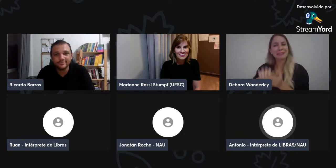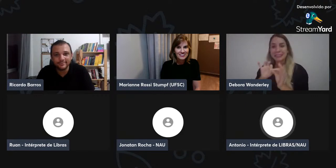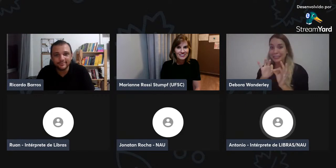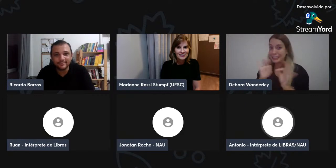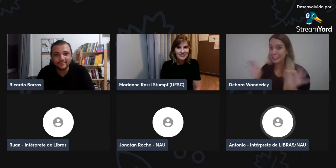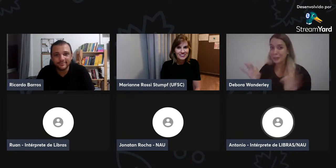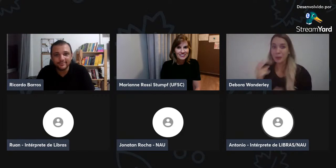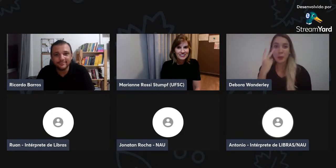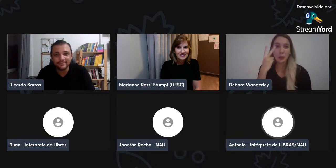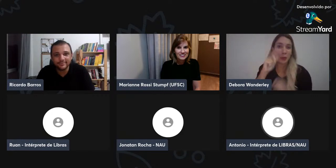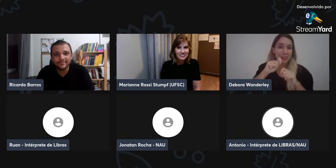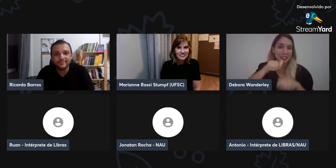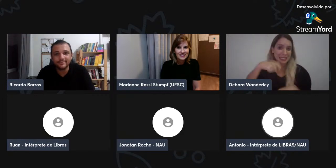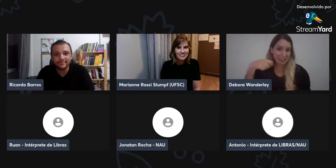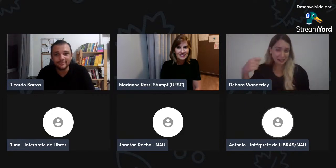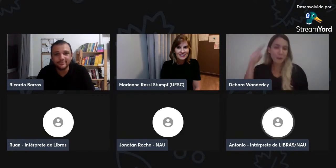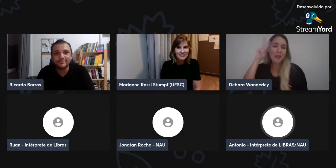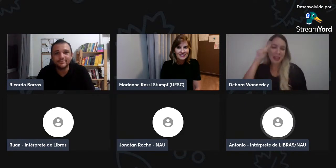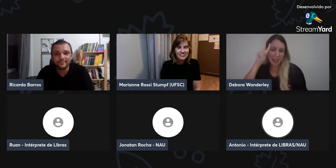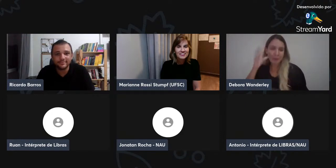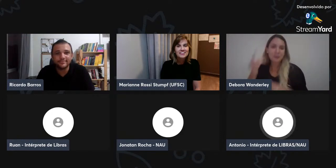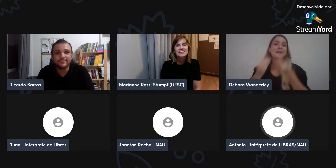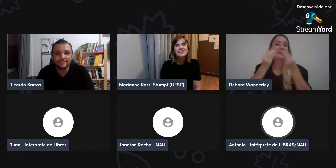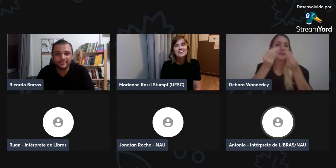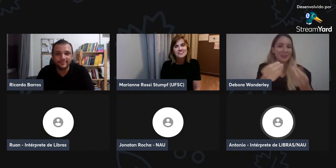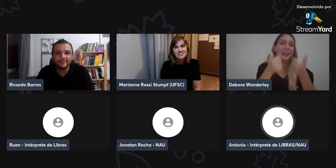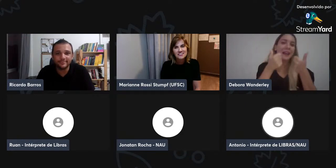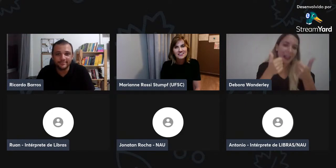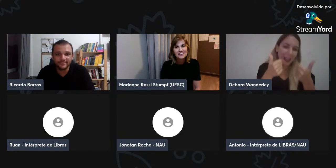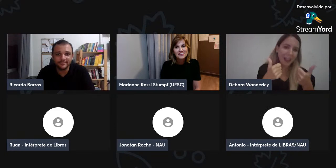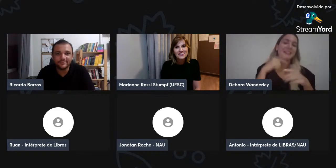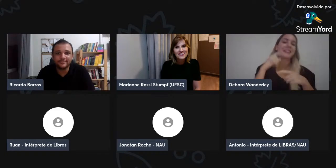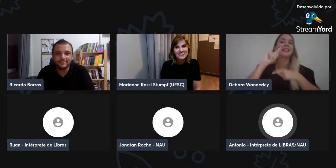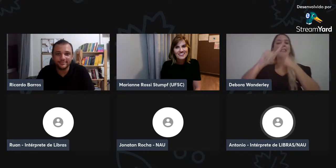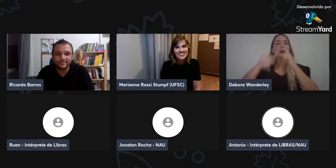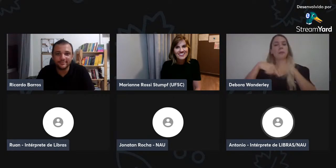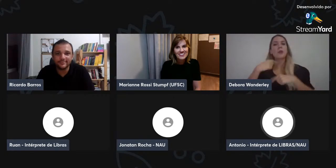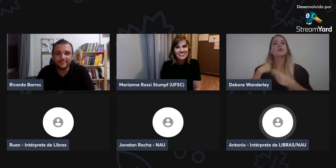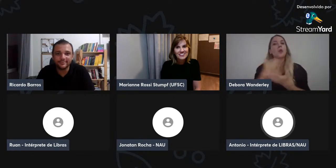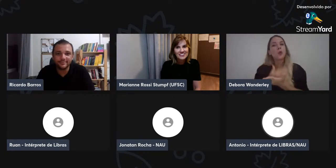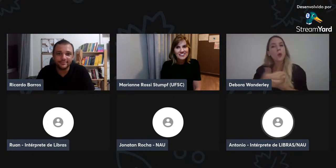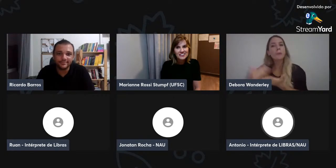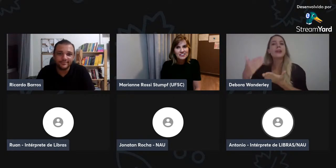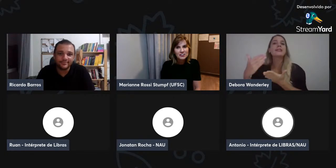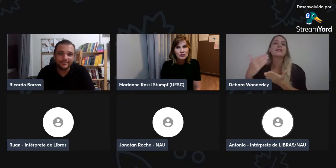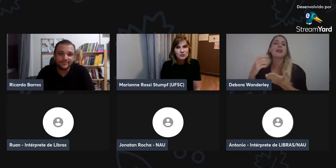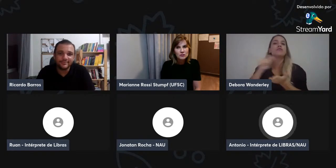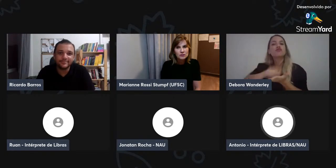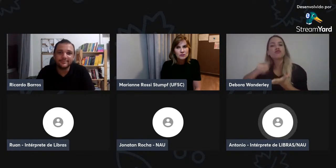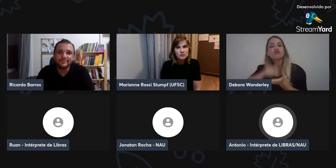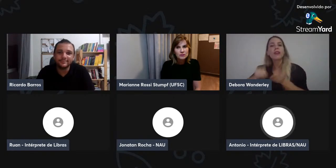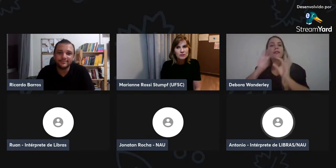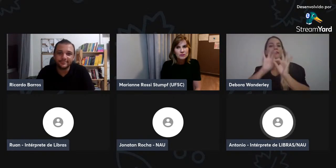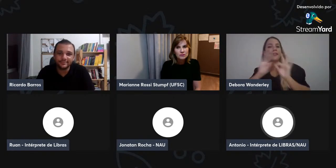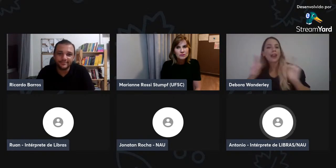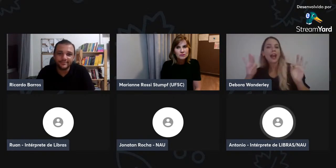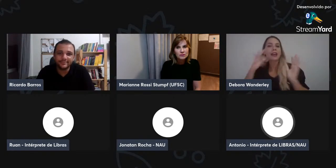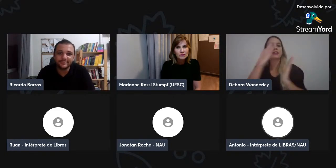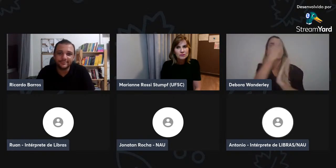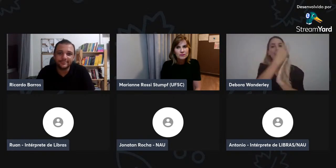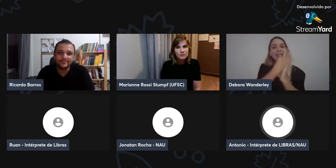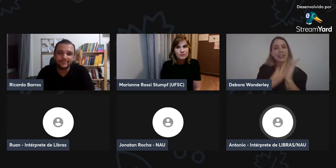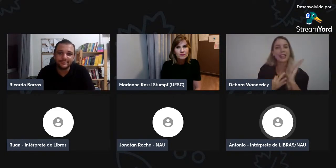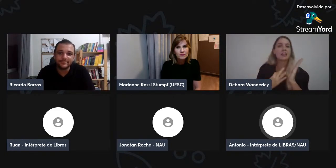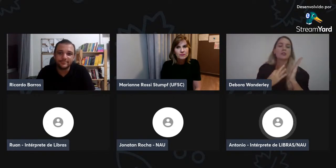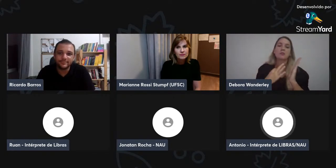que nem essas mensagens, quando eu mando mensagem para a Mariana, esse tempo simples, ah, tudo bem, depois começa